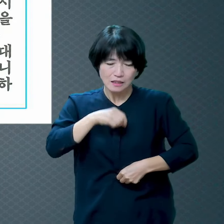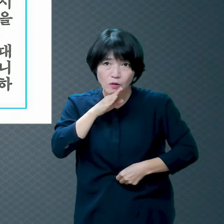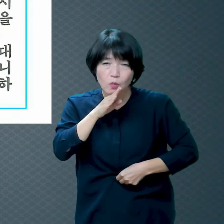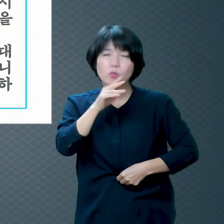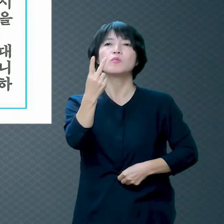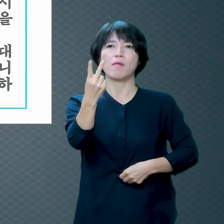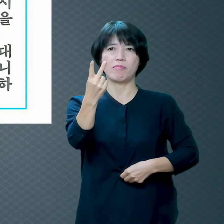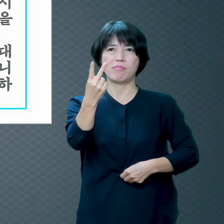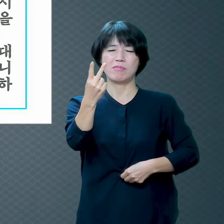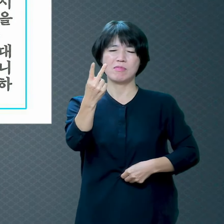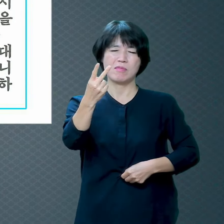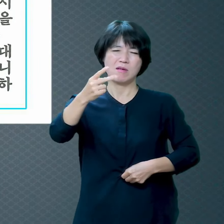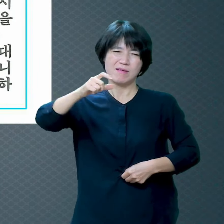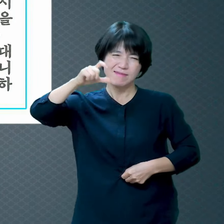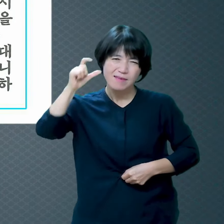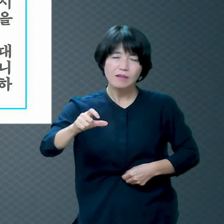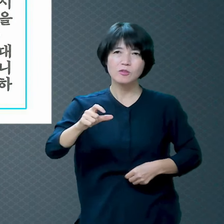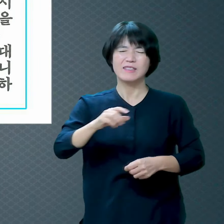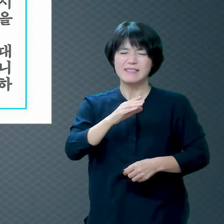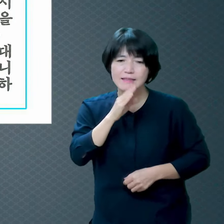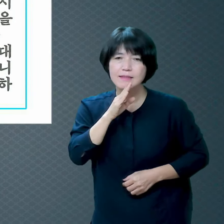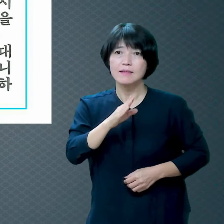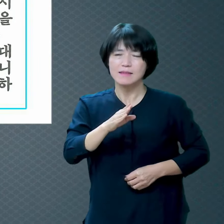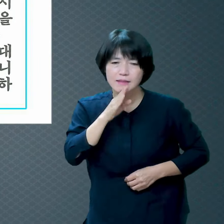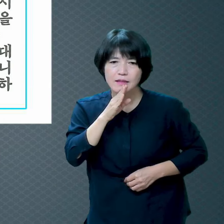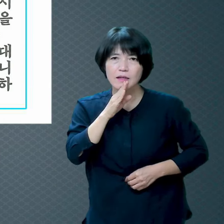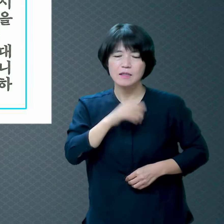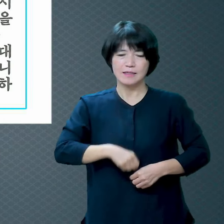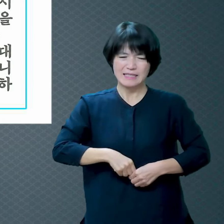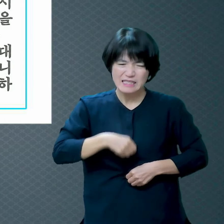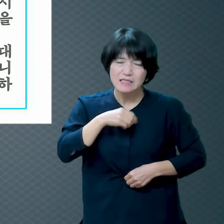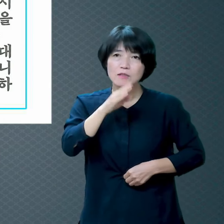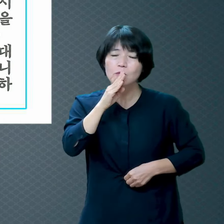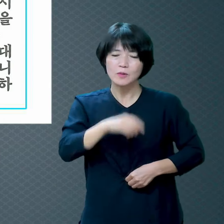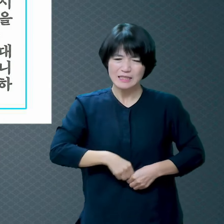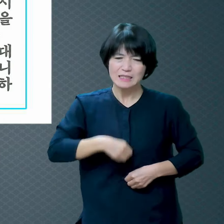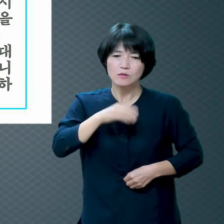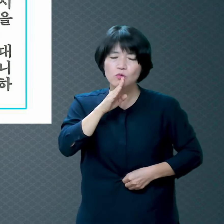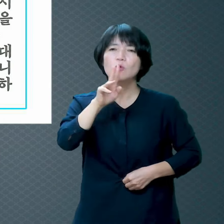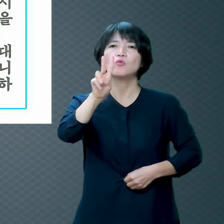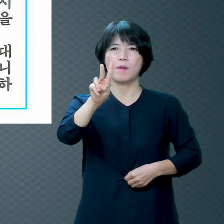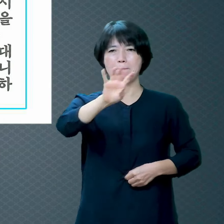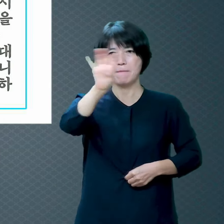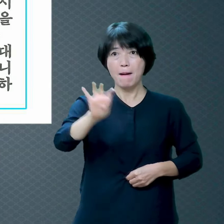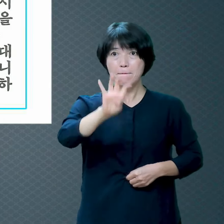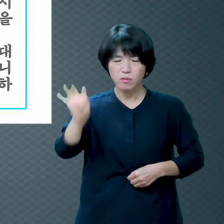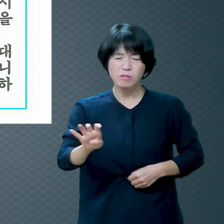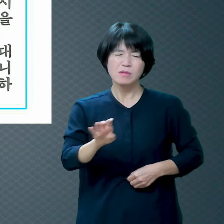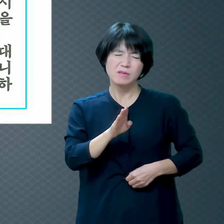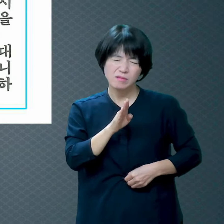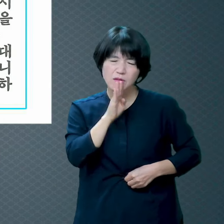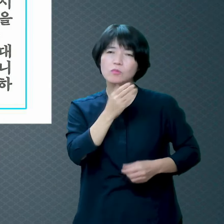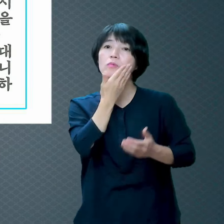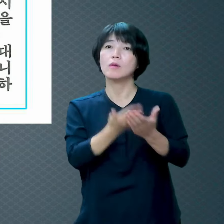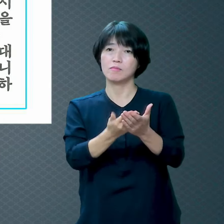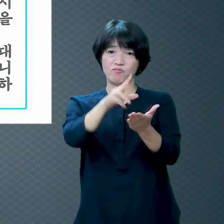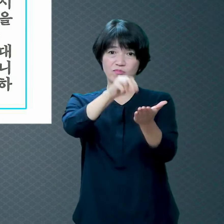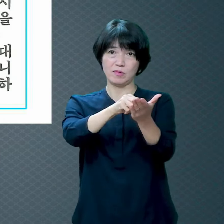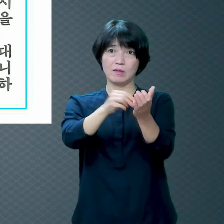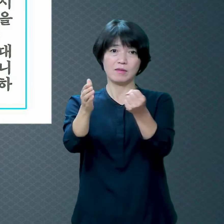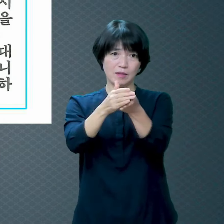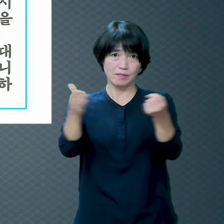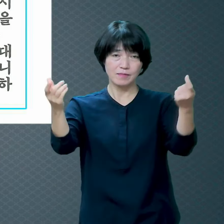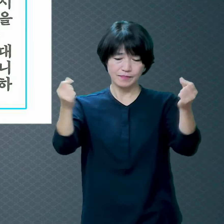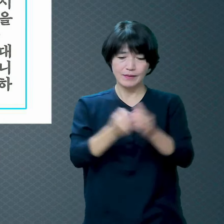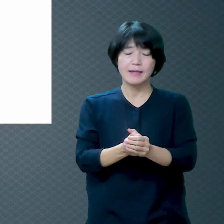겁니다 참말이야 진짜야 강조하는 거예요 사람이 거듭나지 않으면